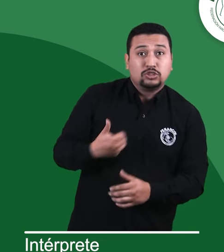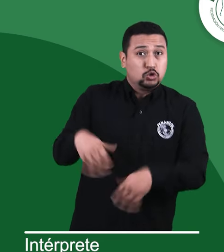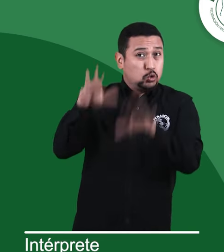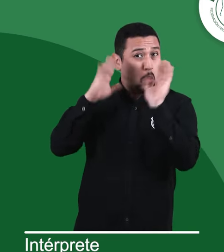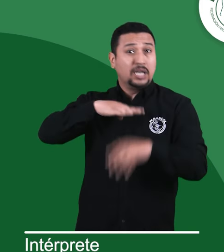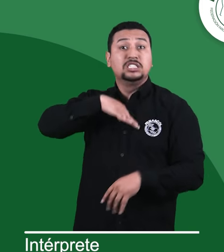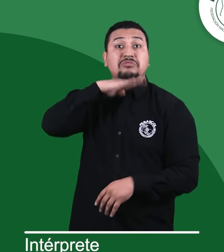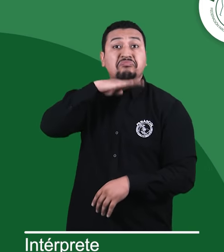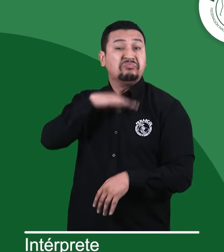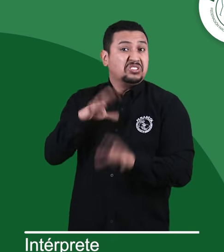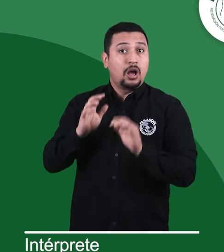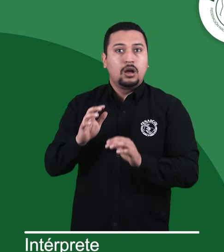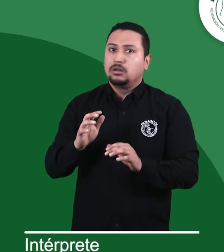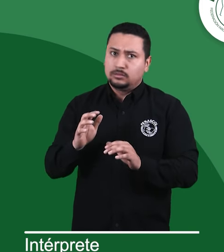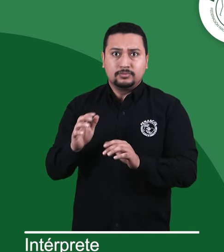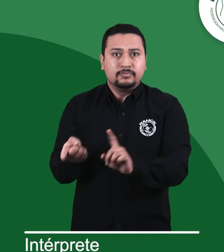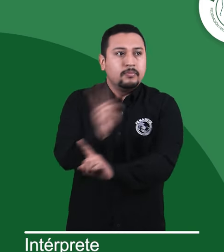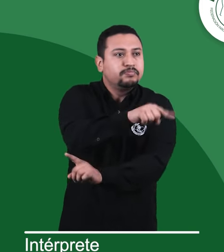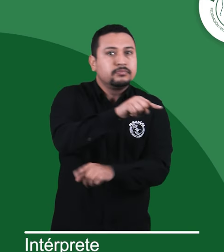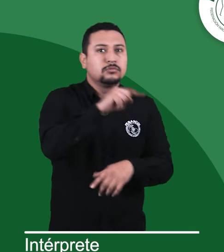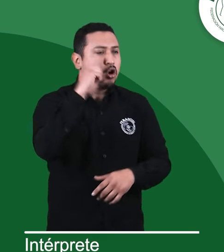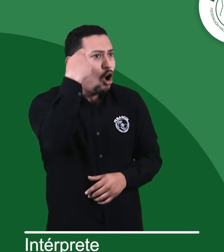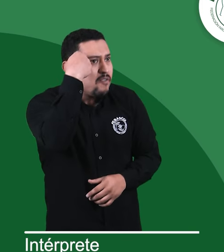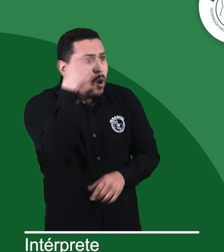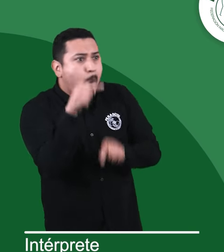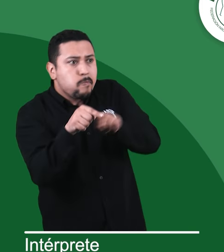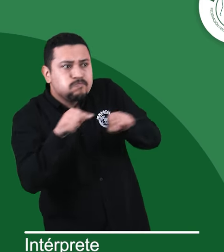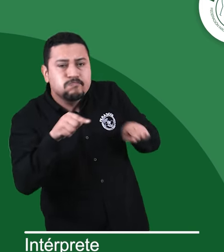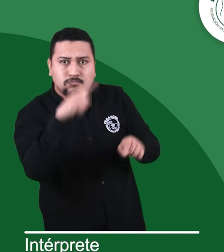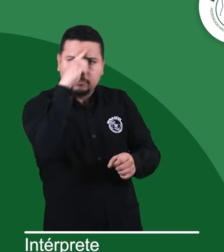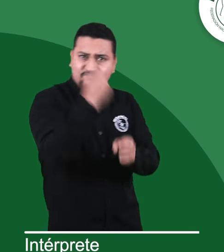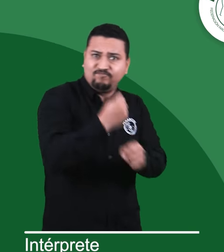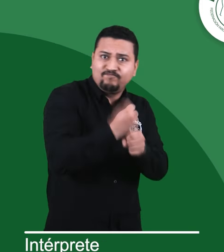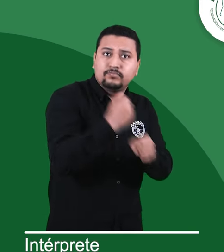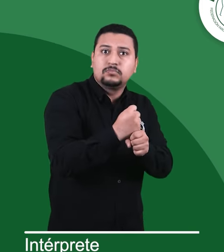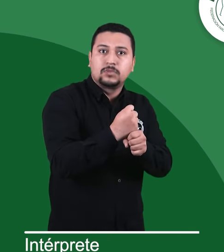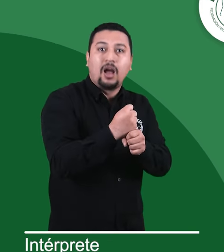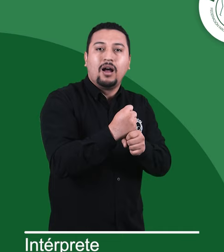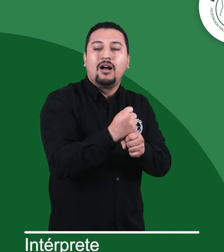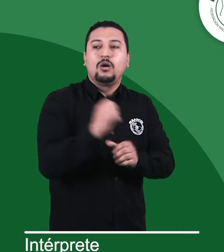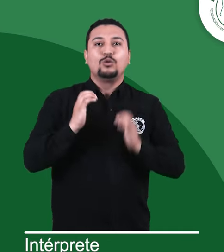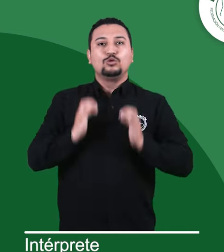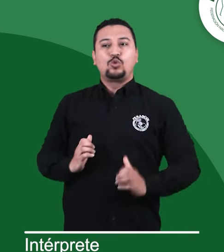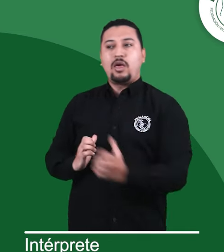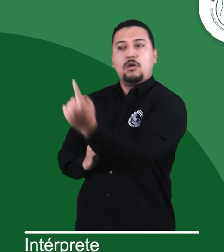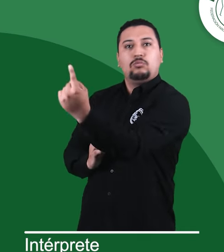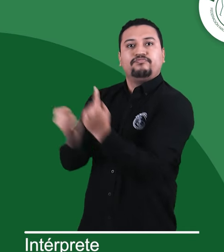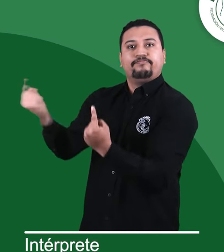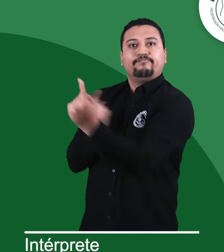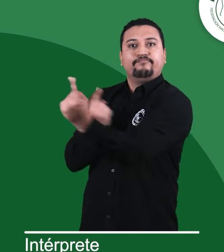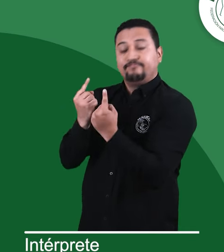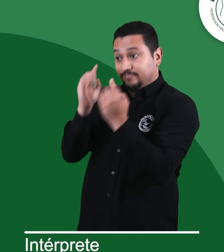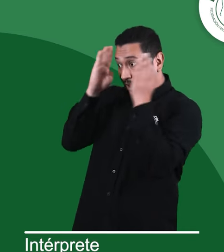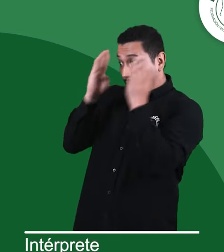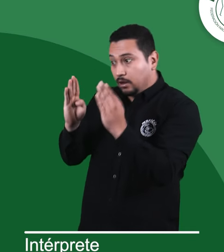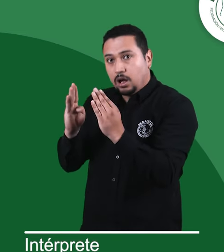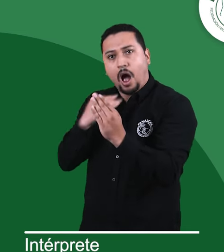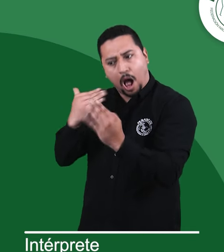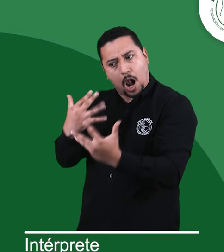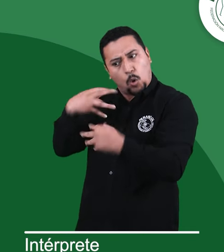niños, niñas y adolescentes, sino que también aquellos servidores públicos, aquellos funcionarios que atienden público